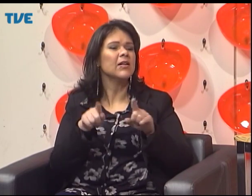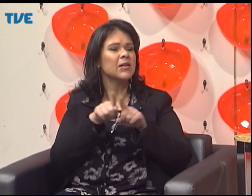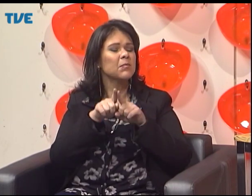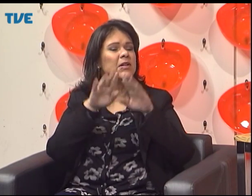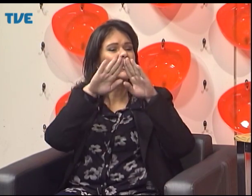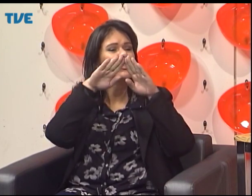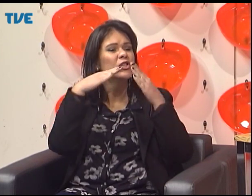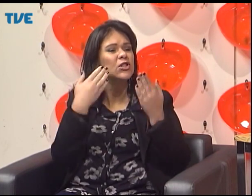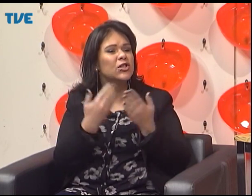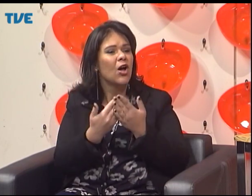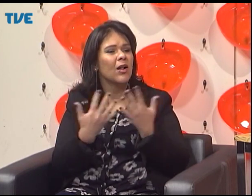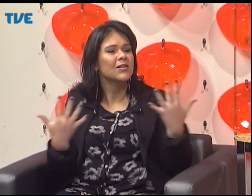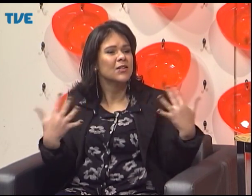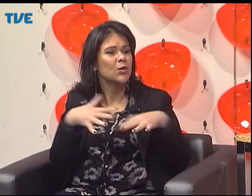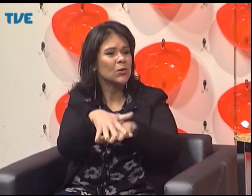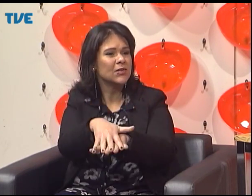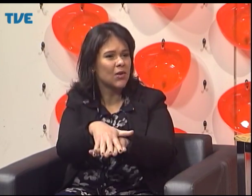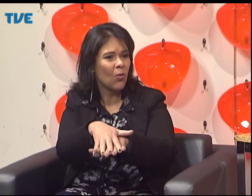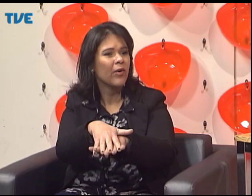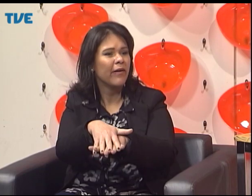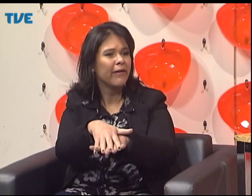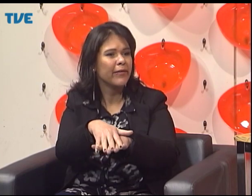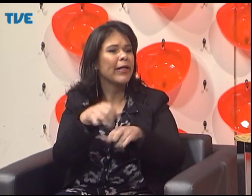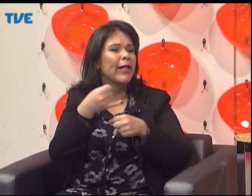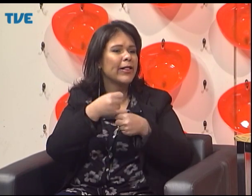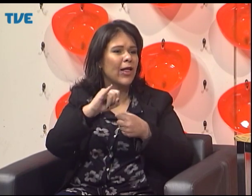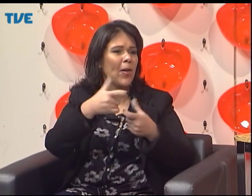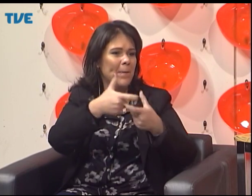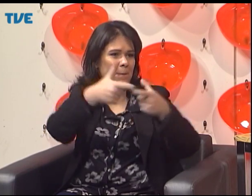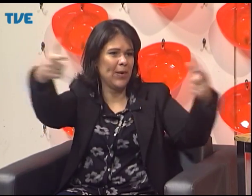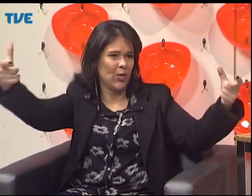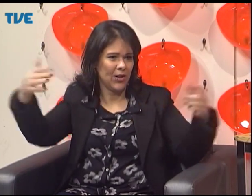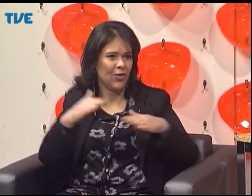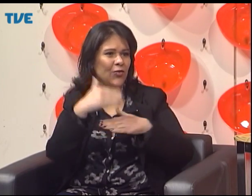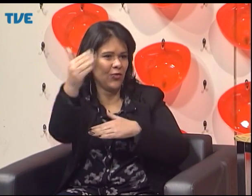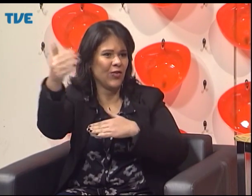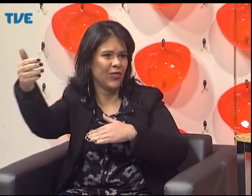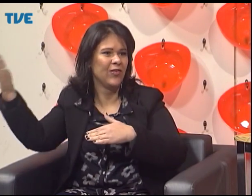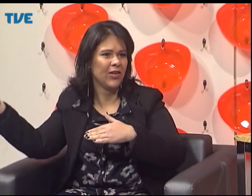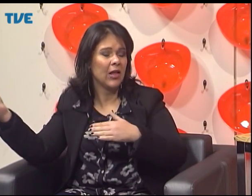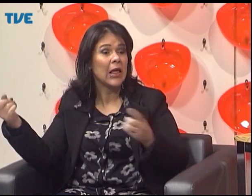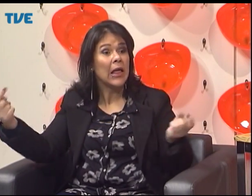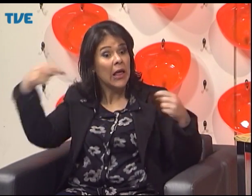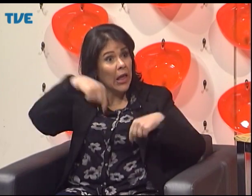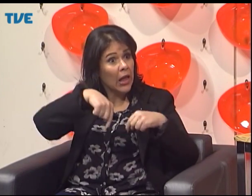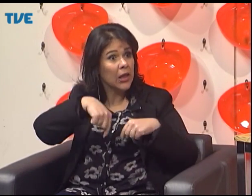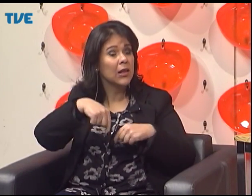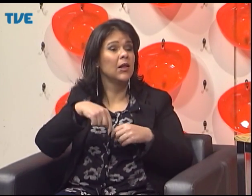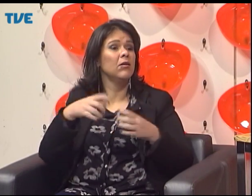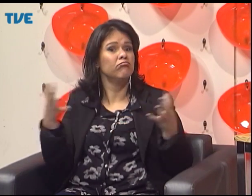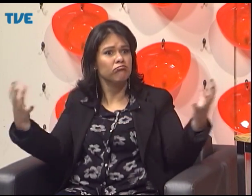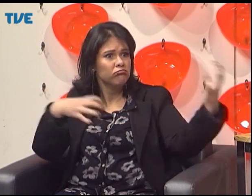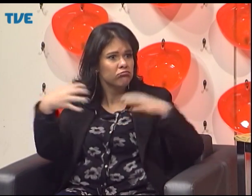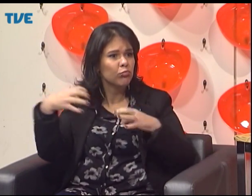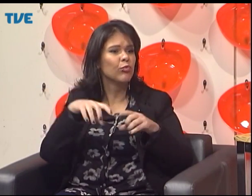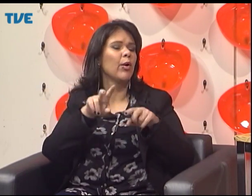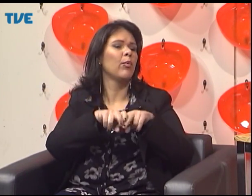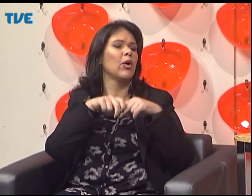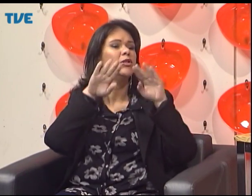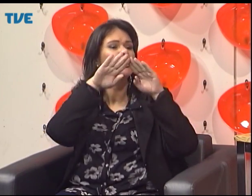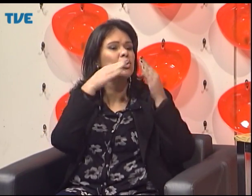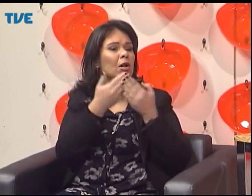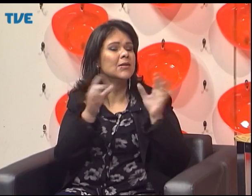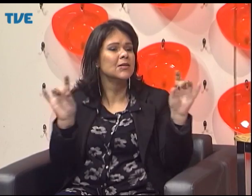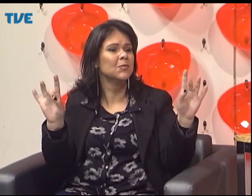temos aí a proposta de educação que tem um olhar para a inclusão, o atendimento educacional especializado